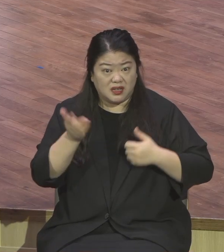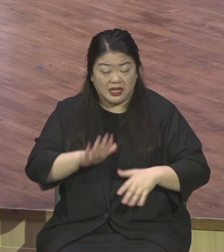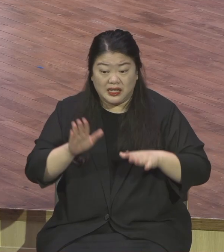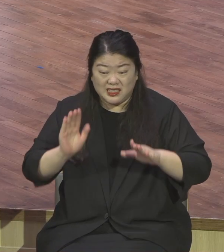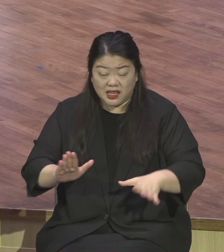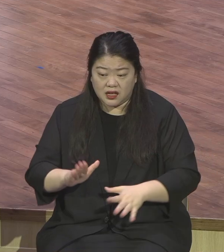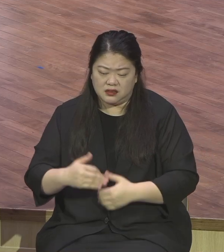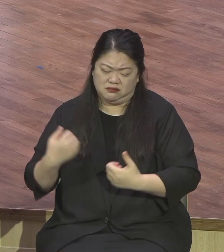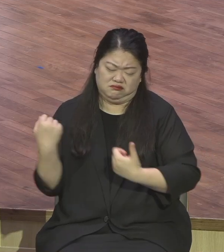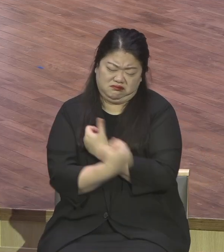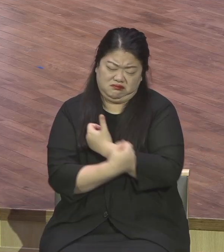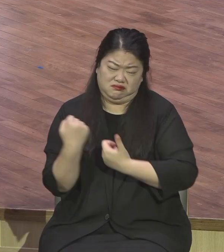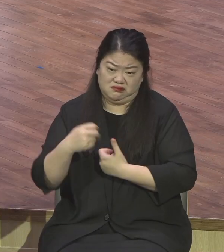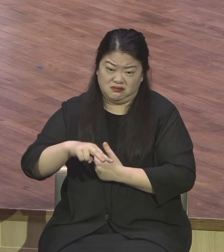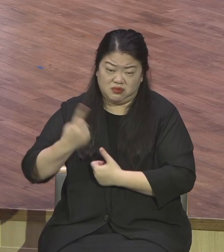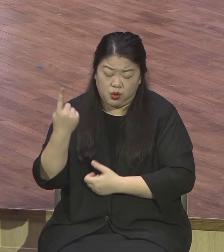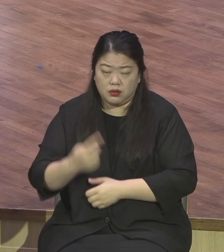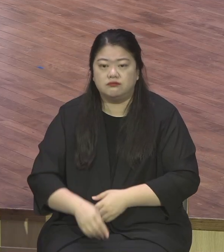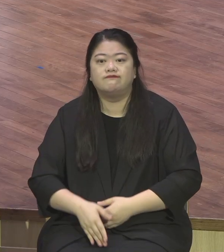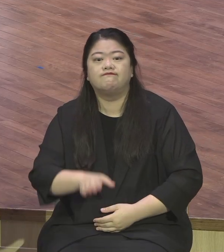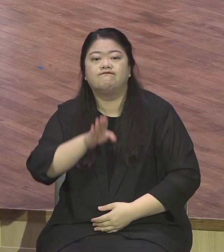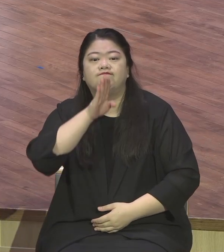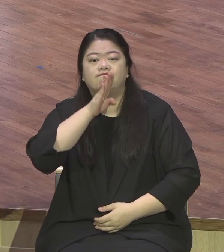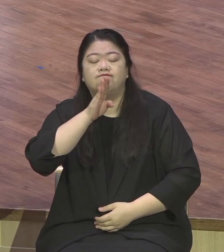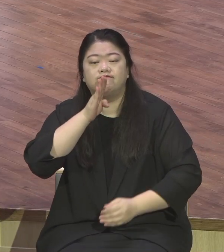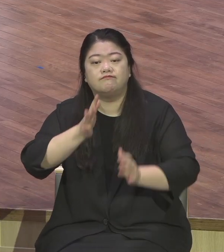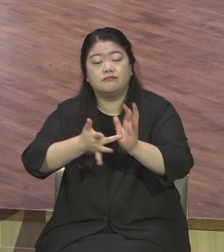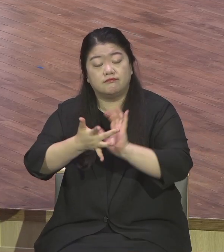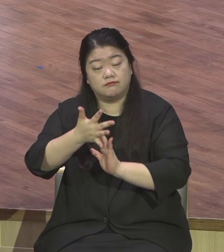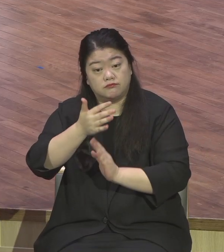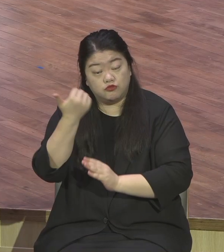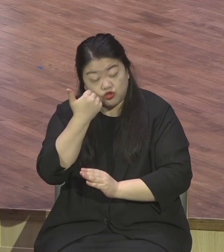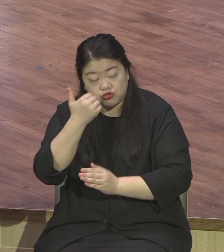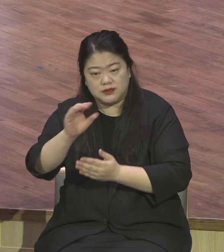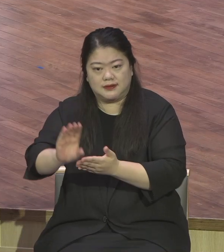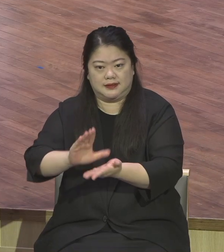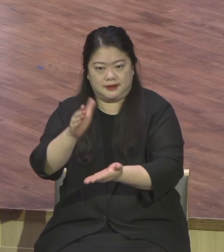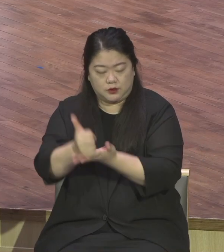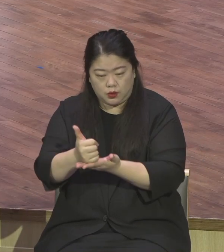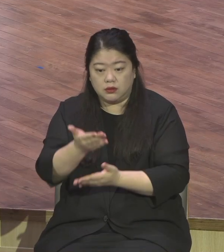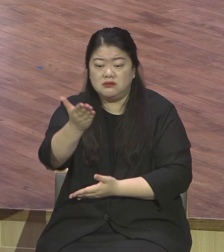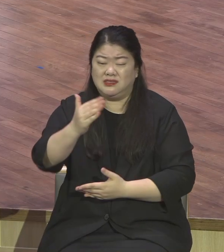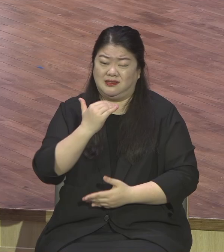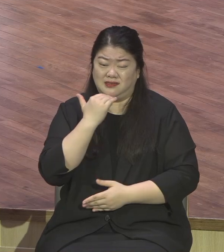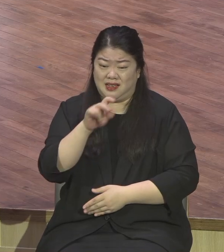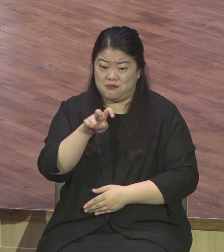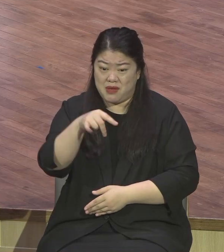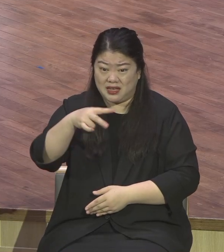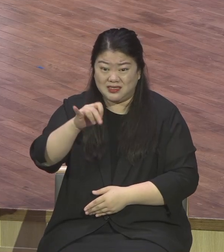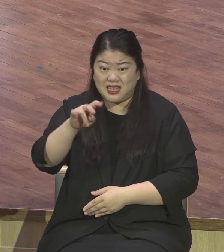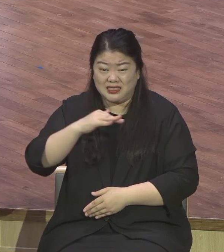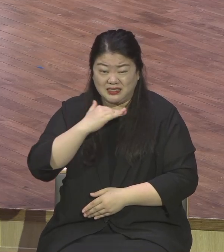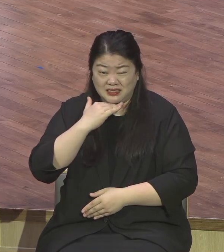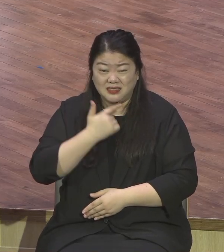우리는 여기서 중요한 진리를 발견해야 됩니다 무슨 진리냐 한 번 더